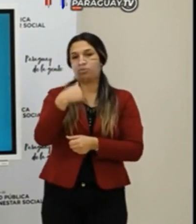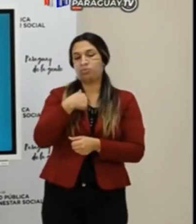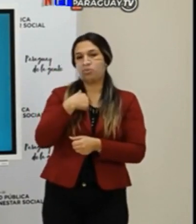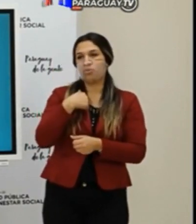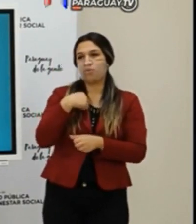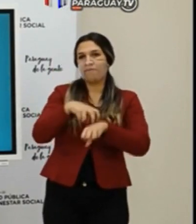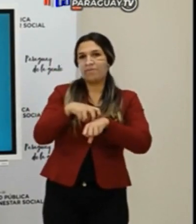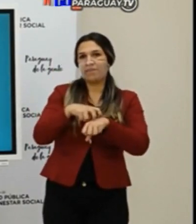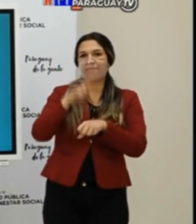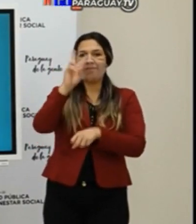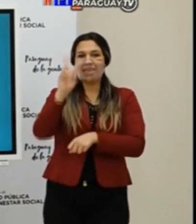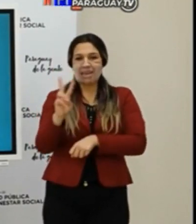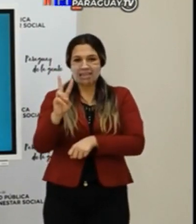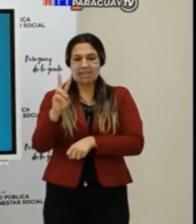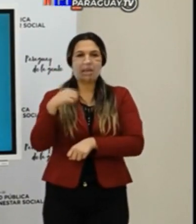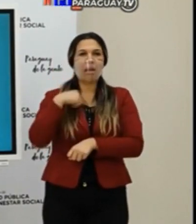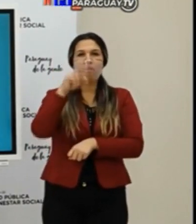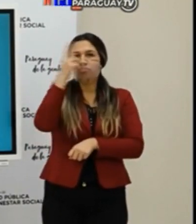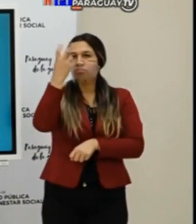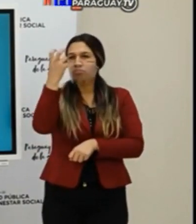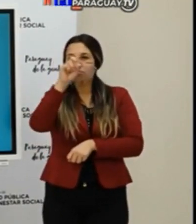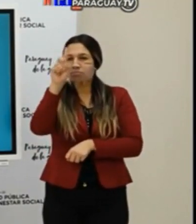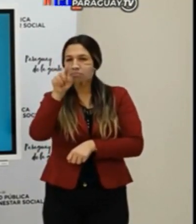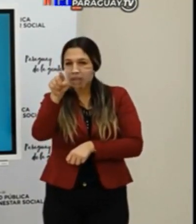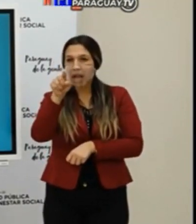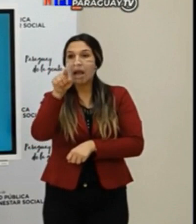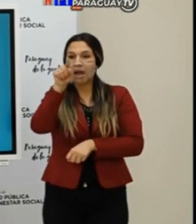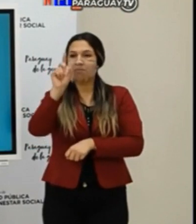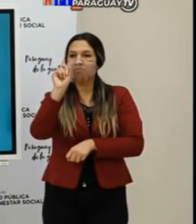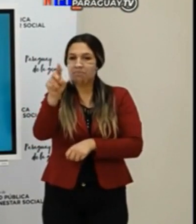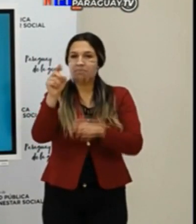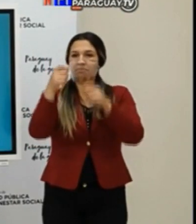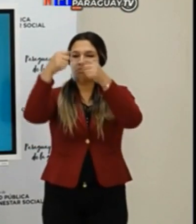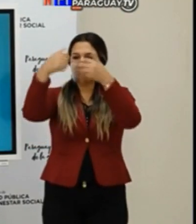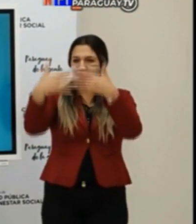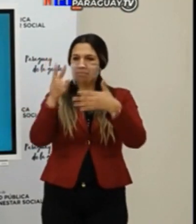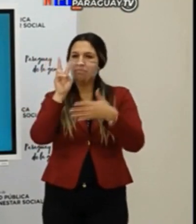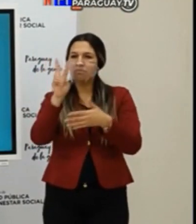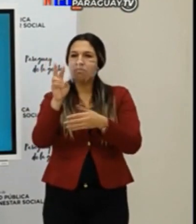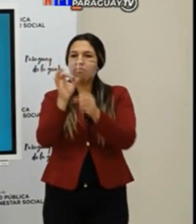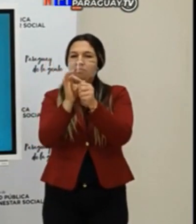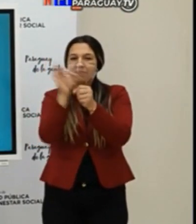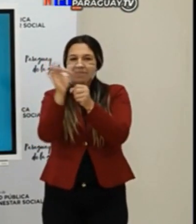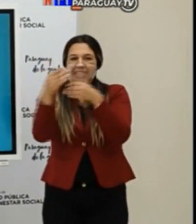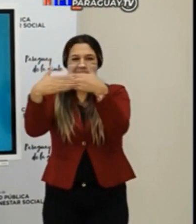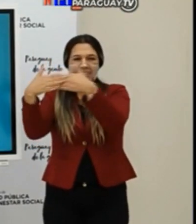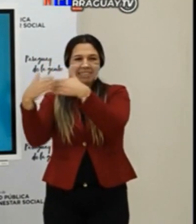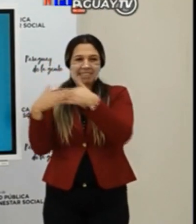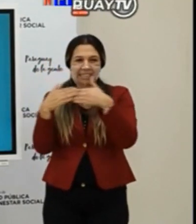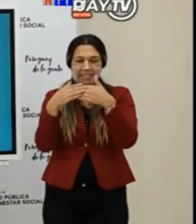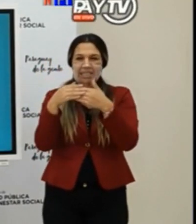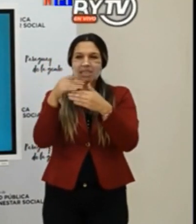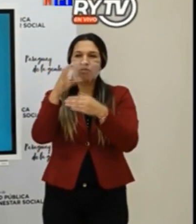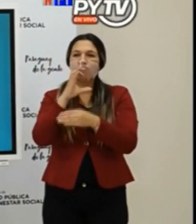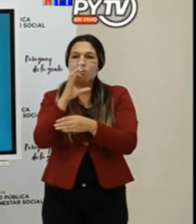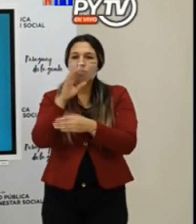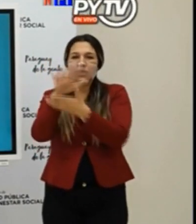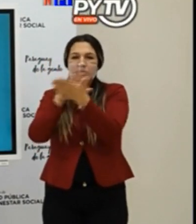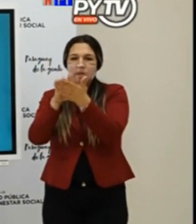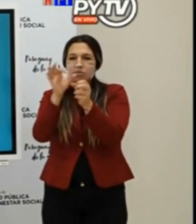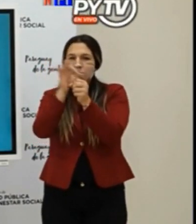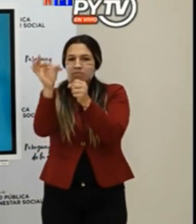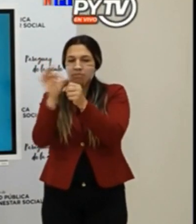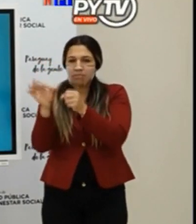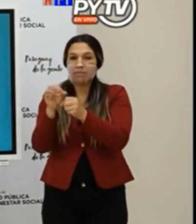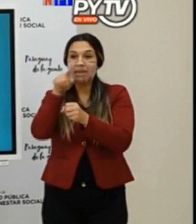de Villarrica, bueno, me voy, busco Guaidá, me voy y veo Villarrica, cómo está Niummi, cómo está Tebicuarud, cómo está, cómo